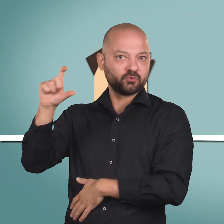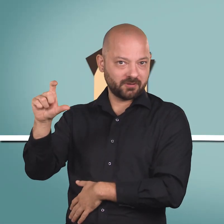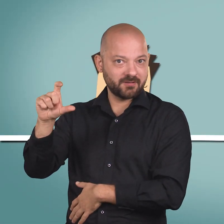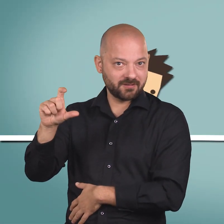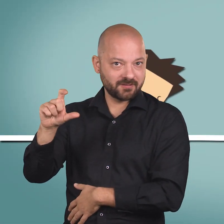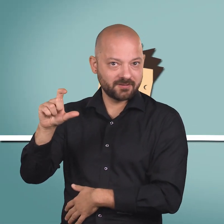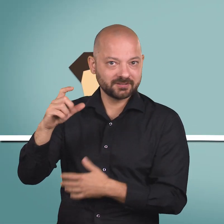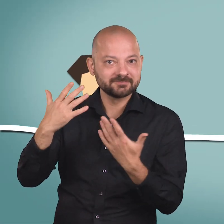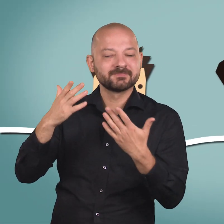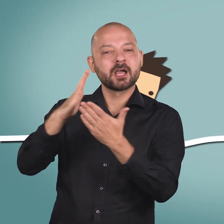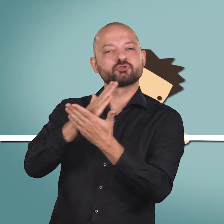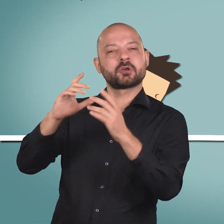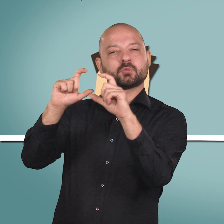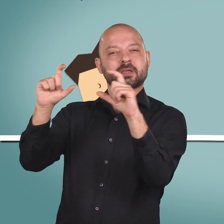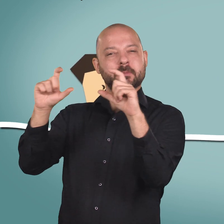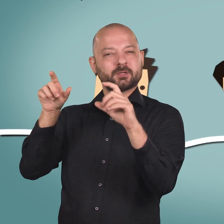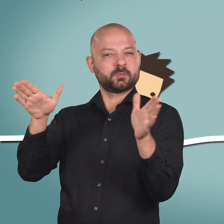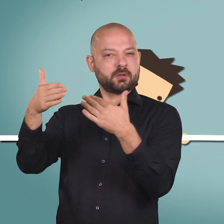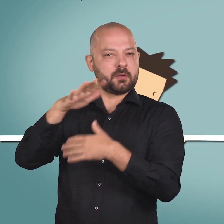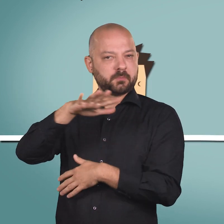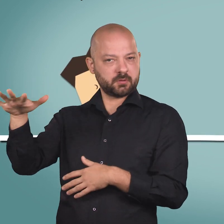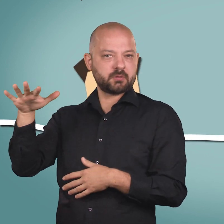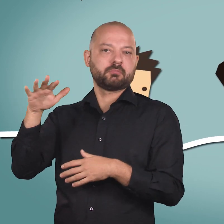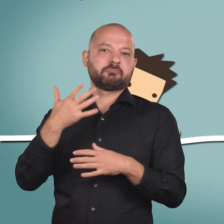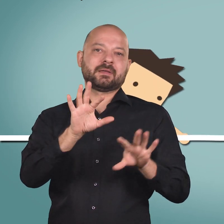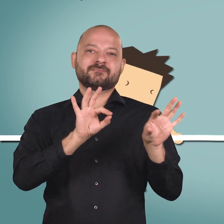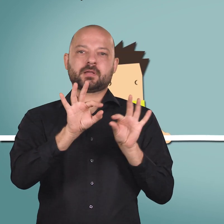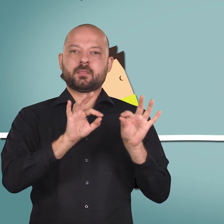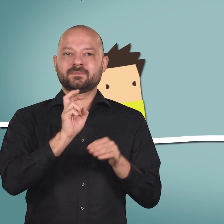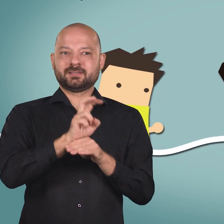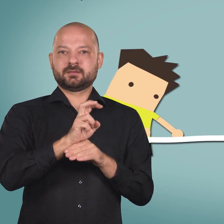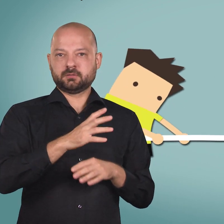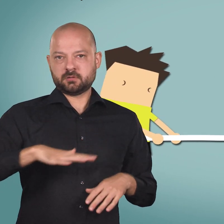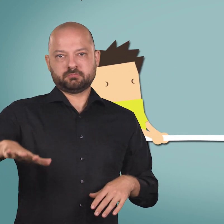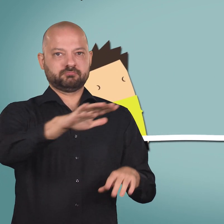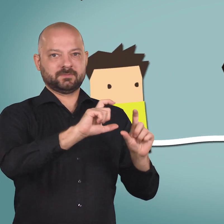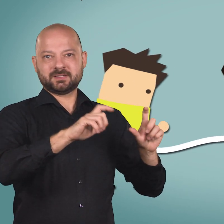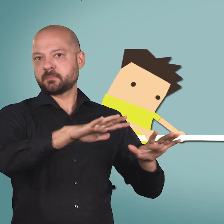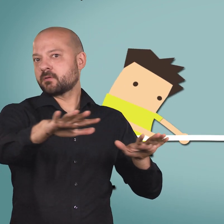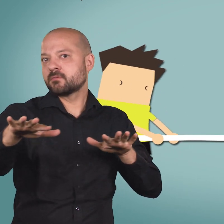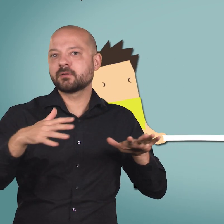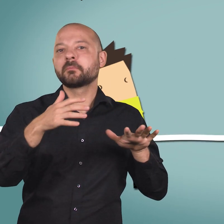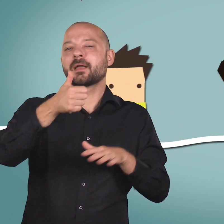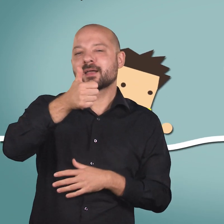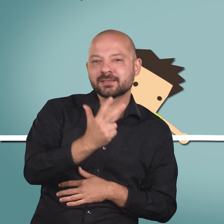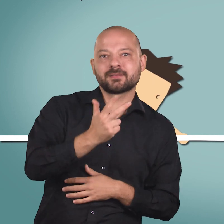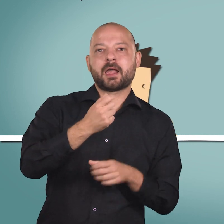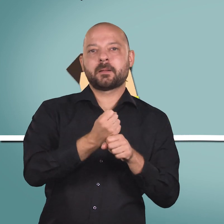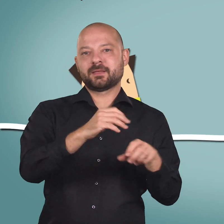Die Entscheidungsgremien der Kammern bestehen aus gewählten Vertretern direkt aus der Praxis. Zu einem Drittel sogar aus Arbeitnehmern, damit auch die